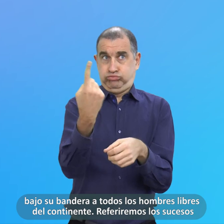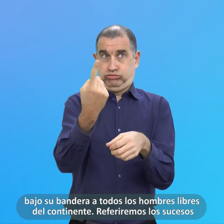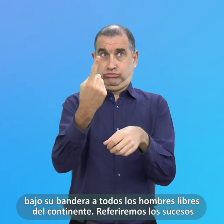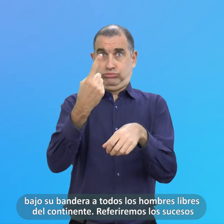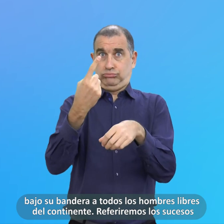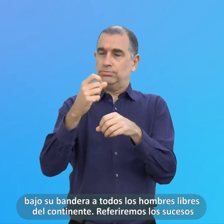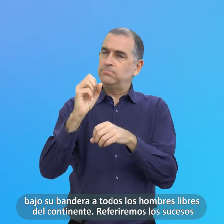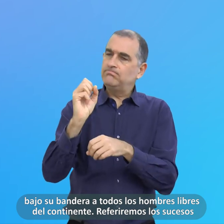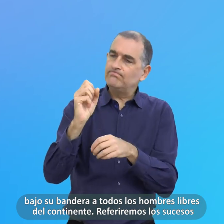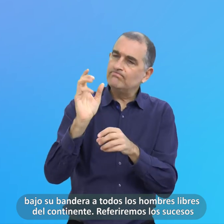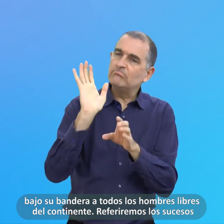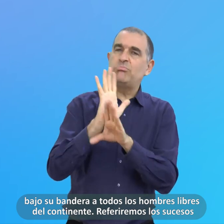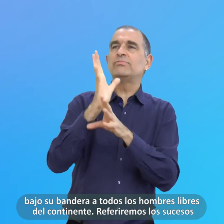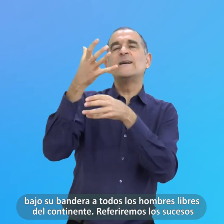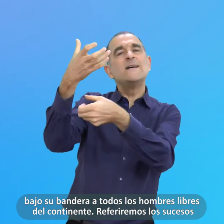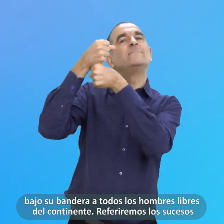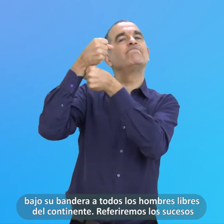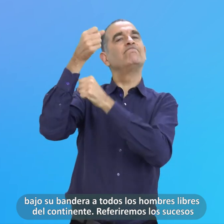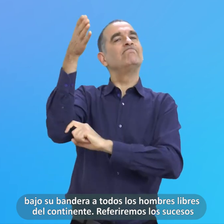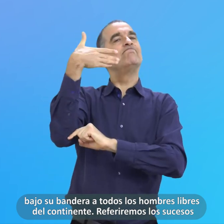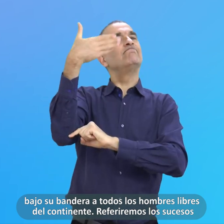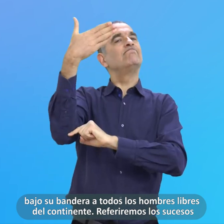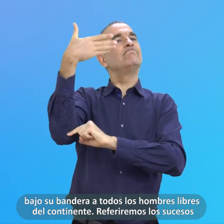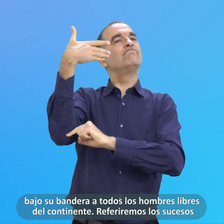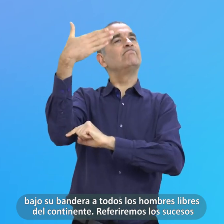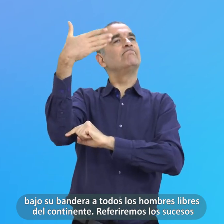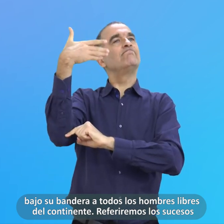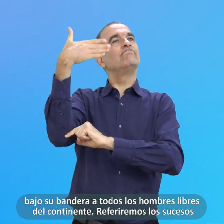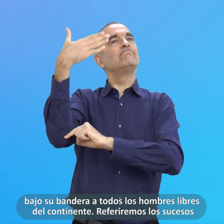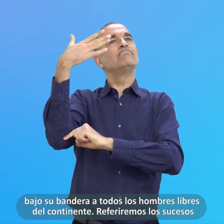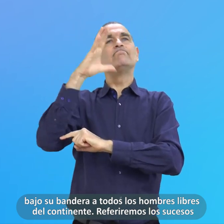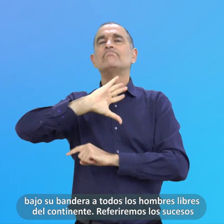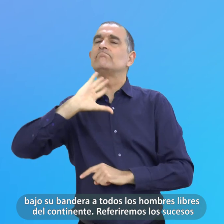Bajo Su Bandera A Todos Los Hombres